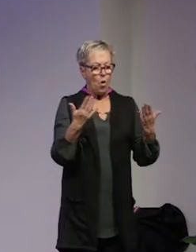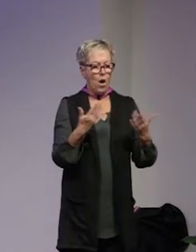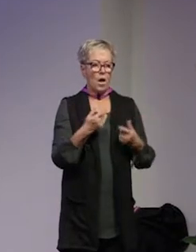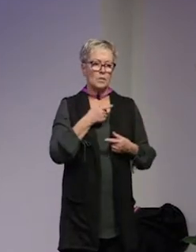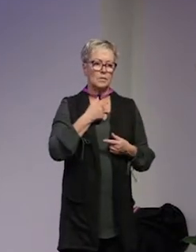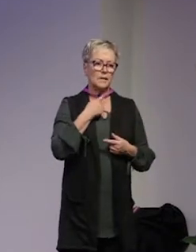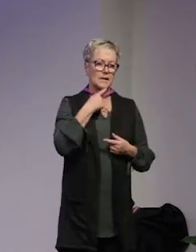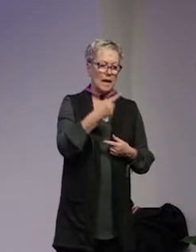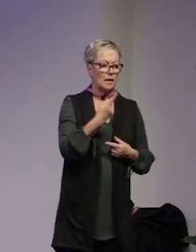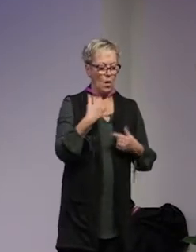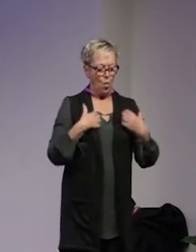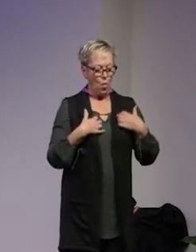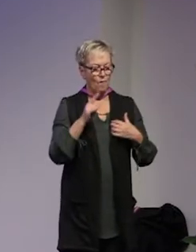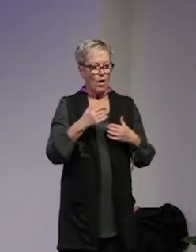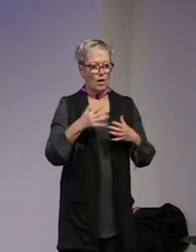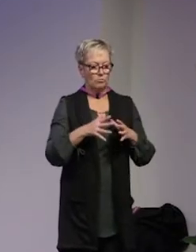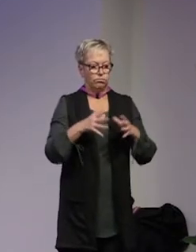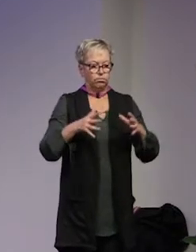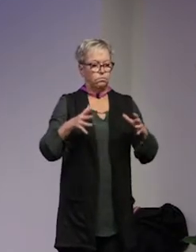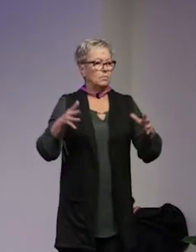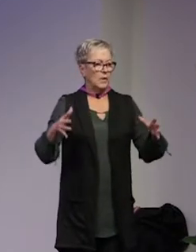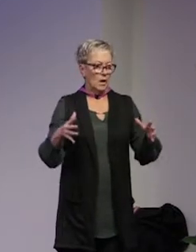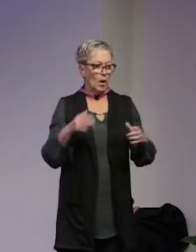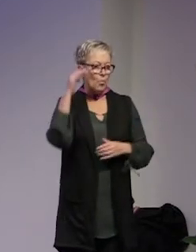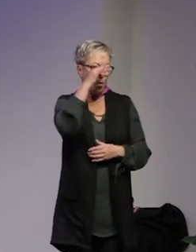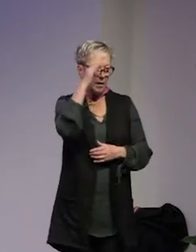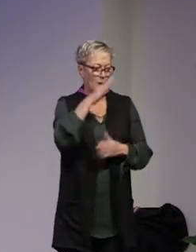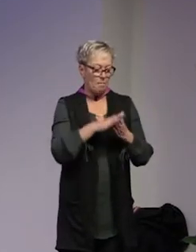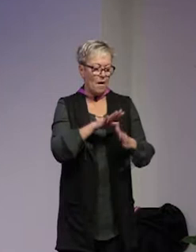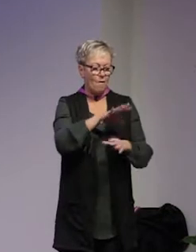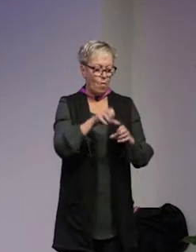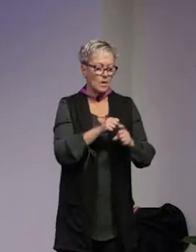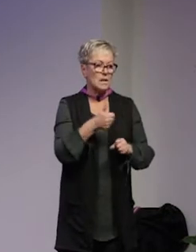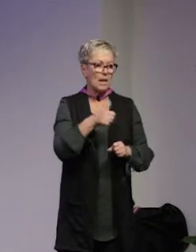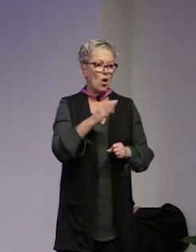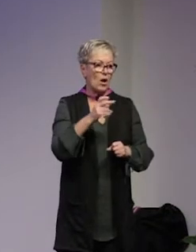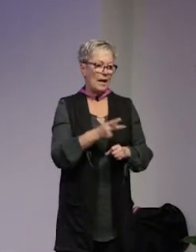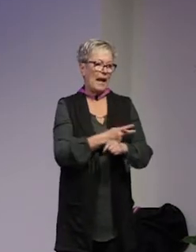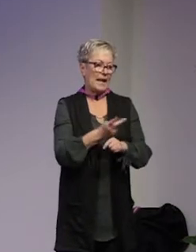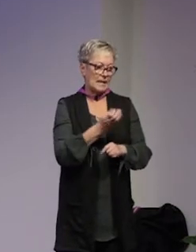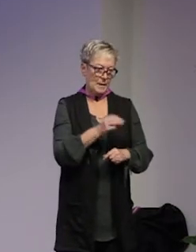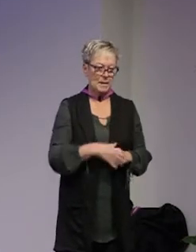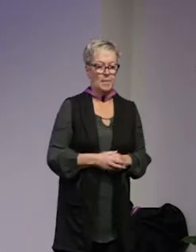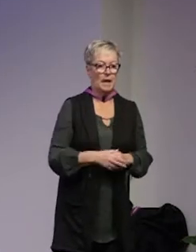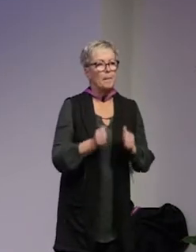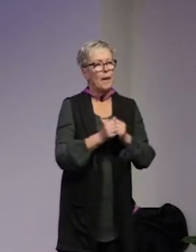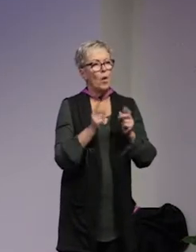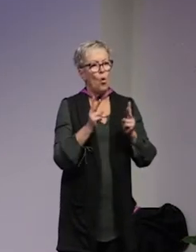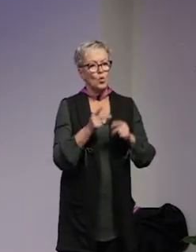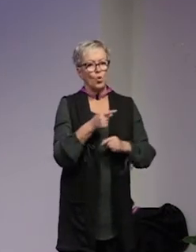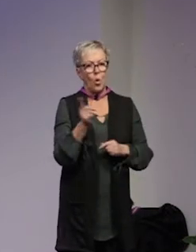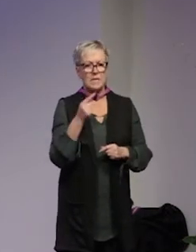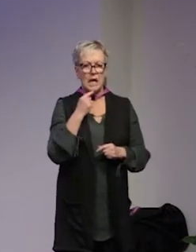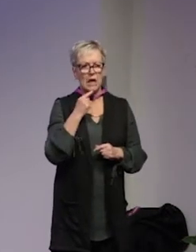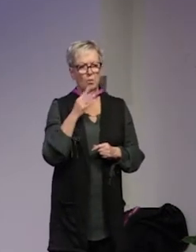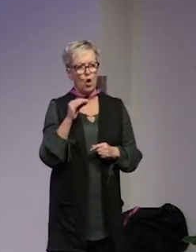för en oro för en framväxande problematik med våldsbeökande islamistisk extremism men det är också de som säger